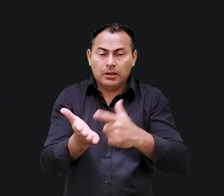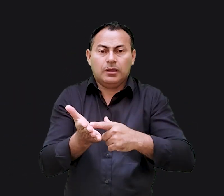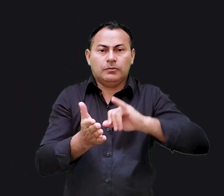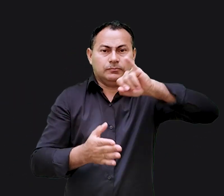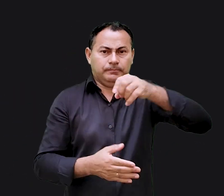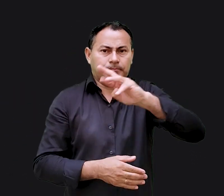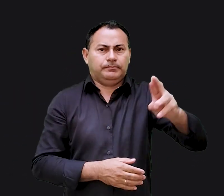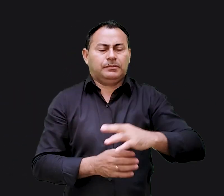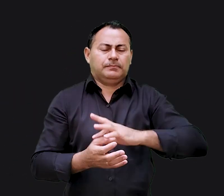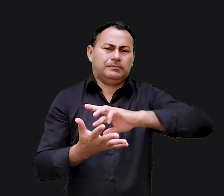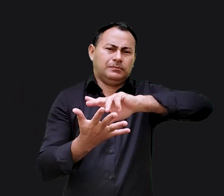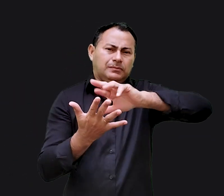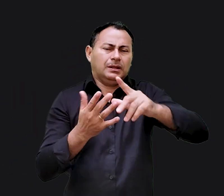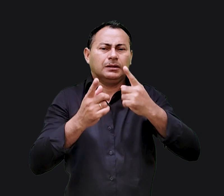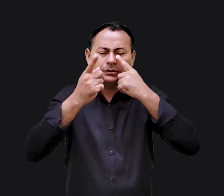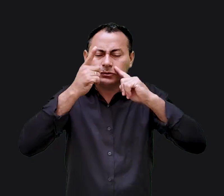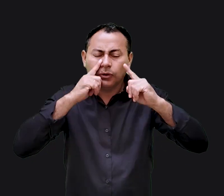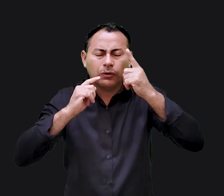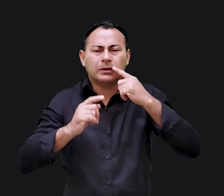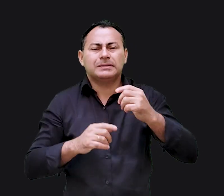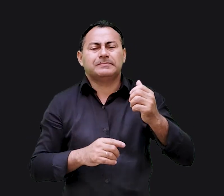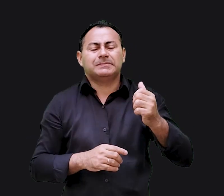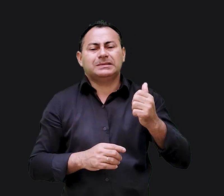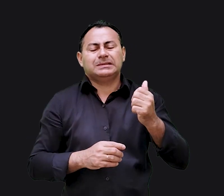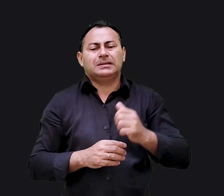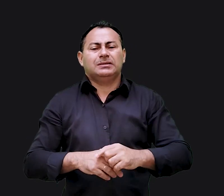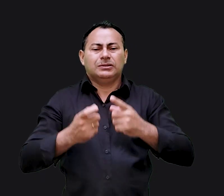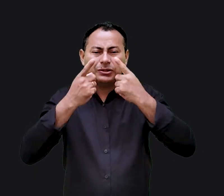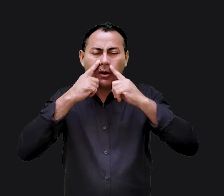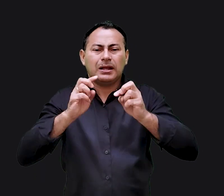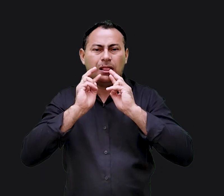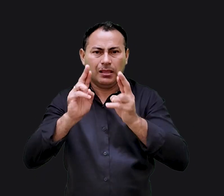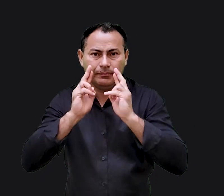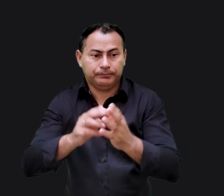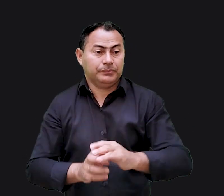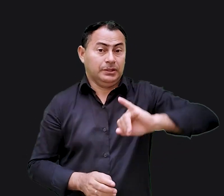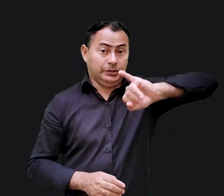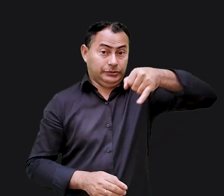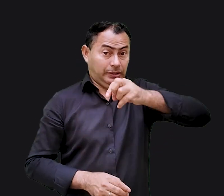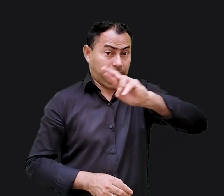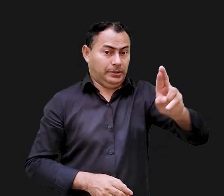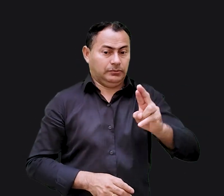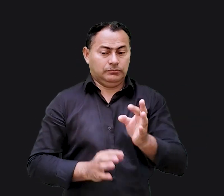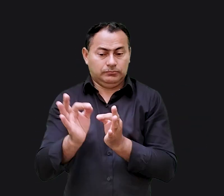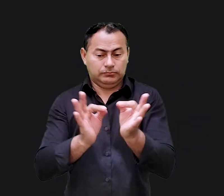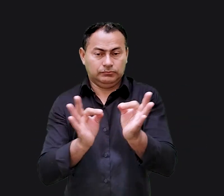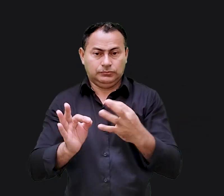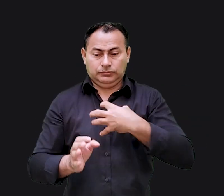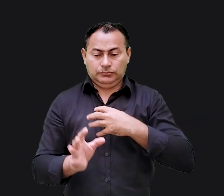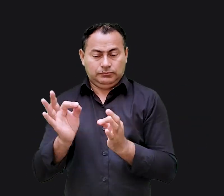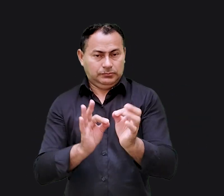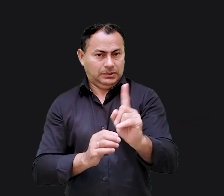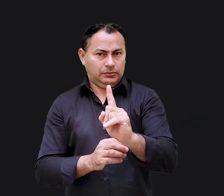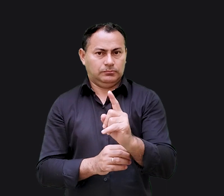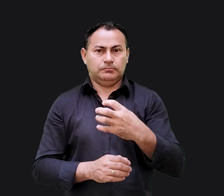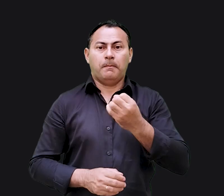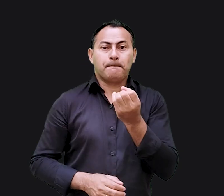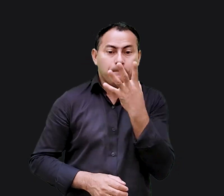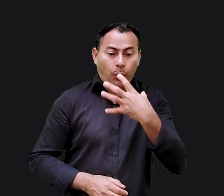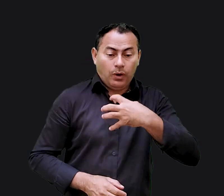livro de Jeremias porque ele é uma série de choros e lamentações e Jeremias não chorou de maneira organizada. Uma